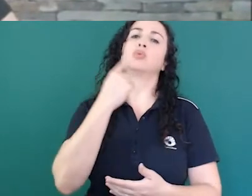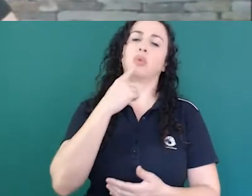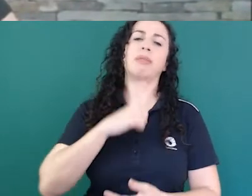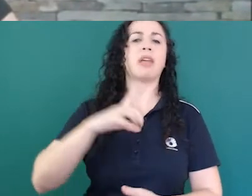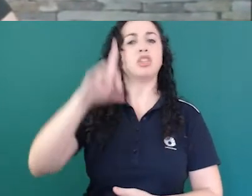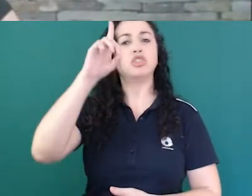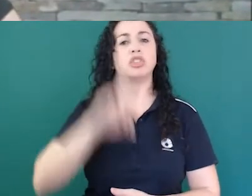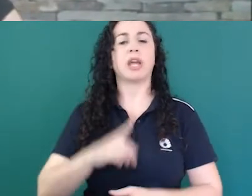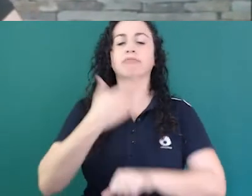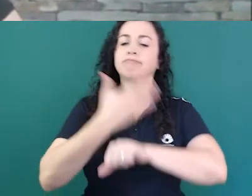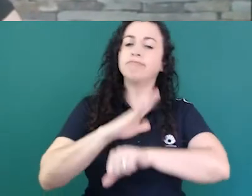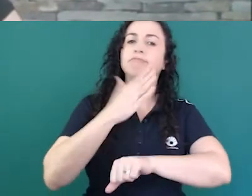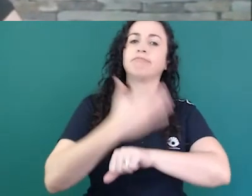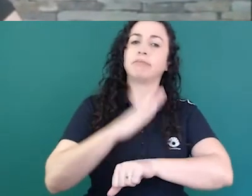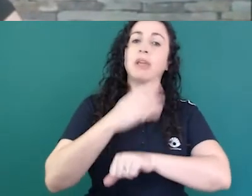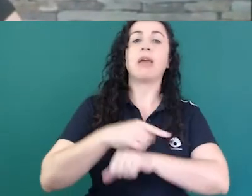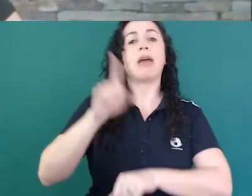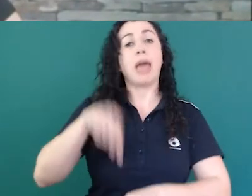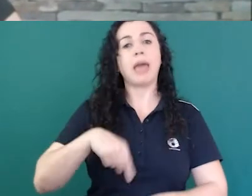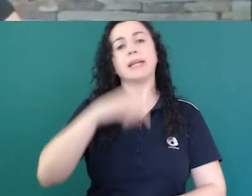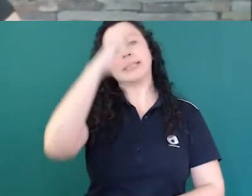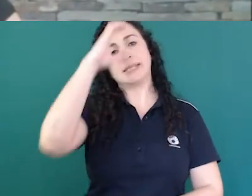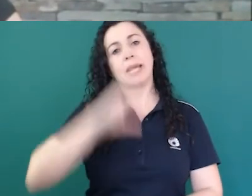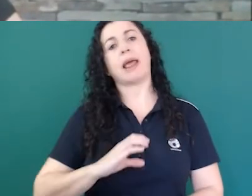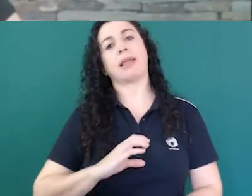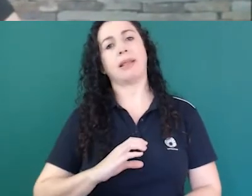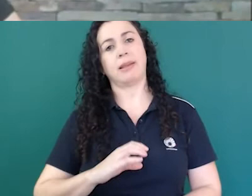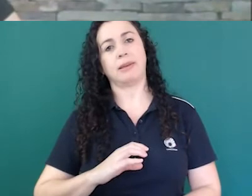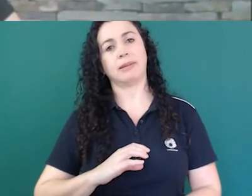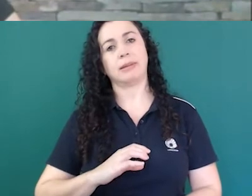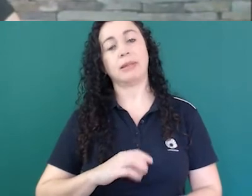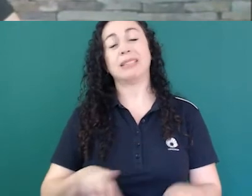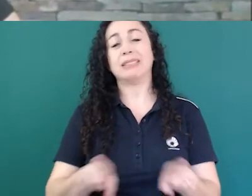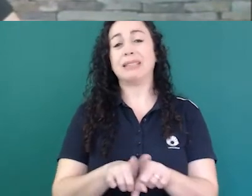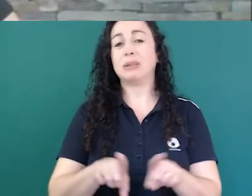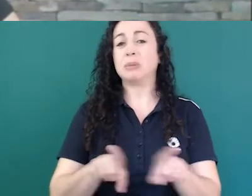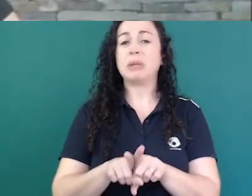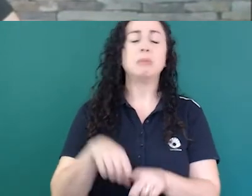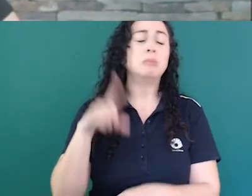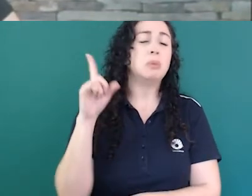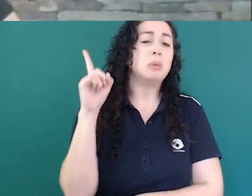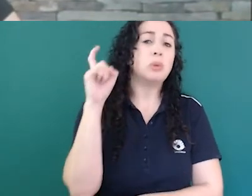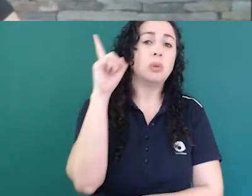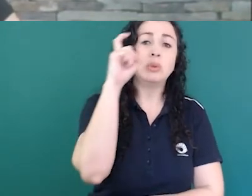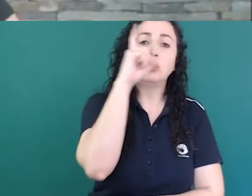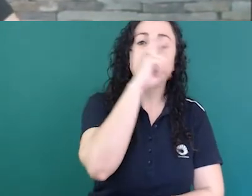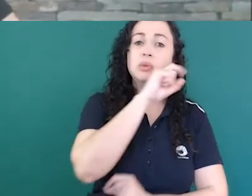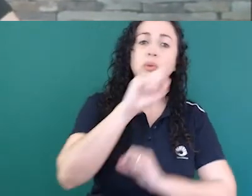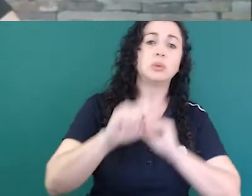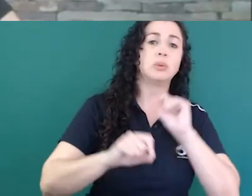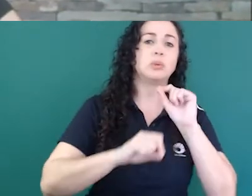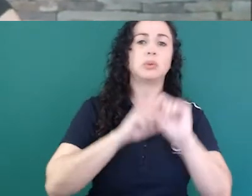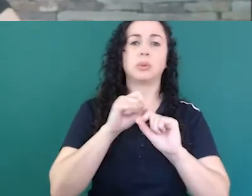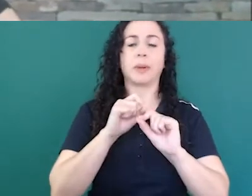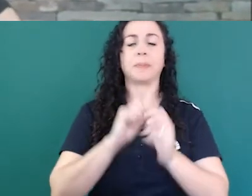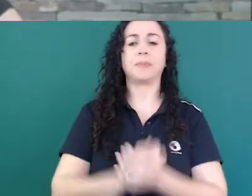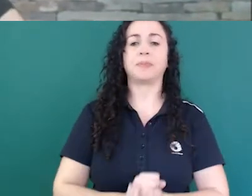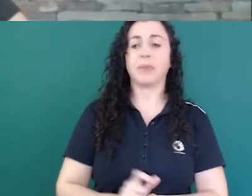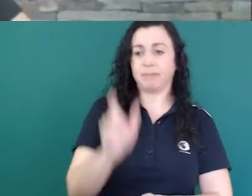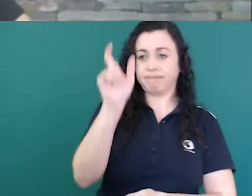é é muito difícil se compreender o surdo como um sujeito brasileiro mas que usa